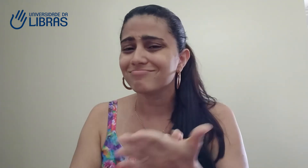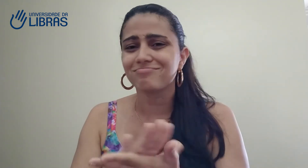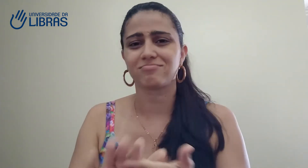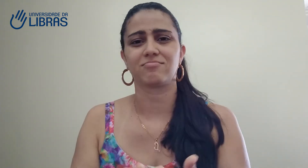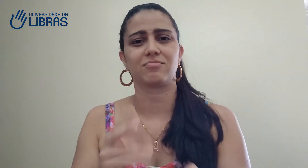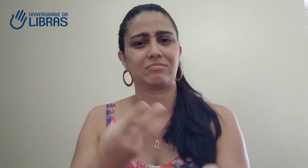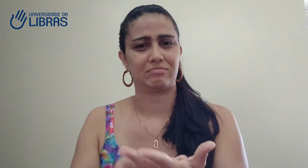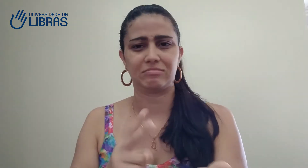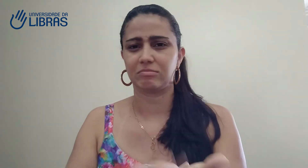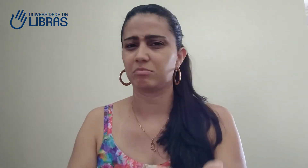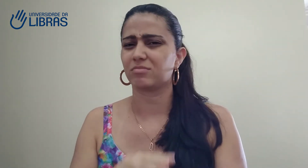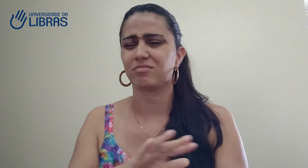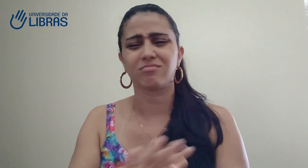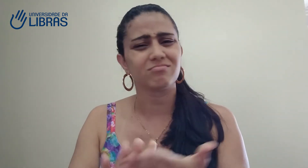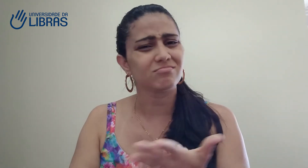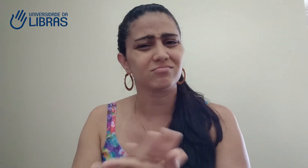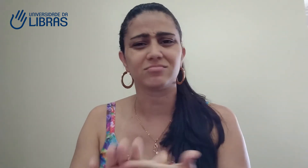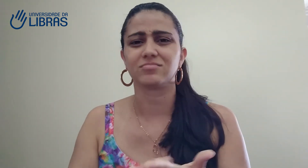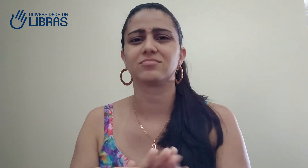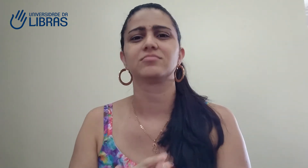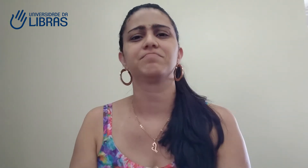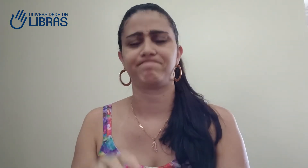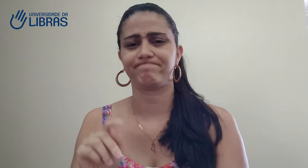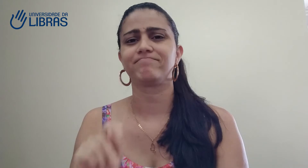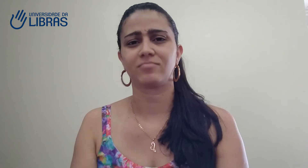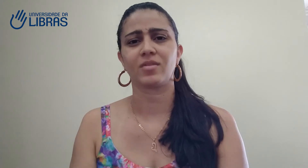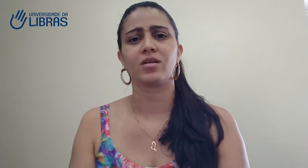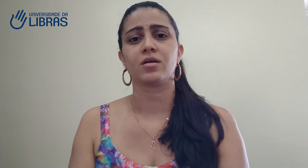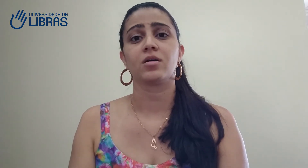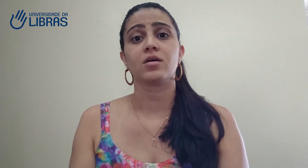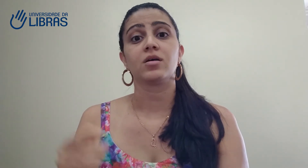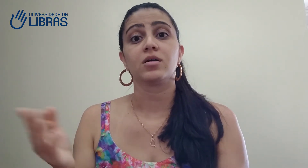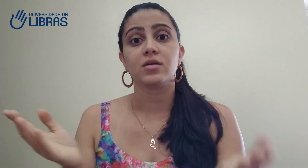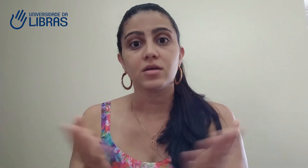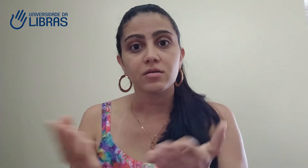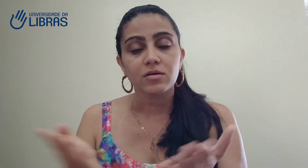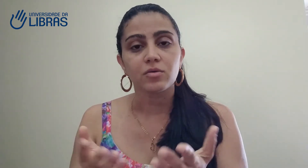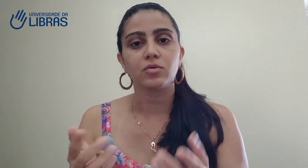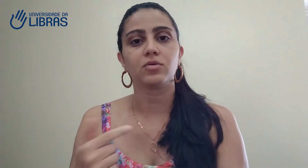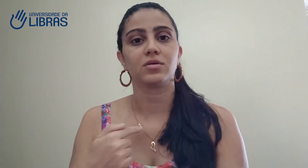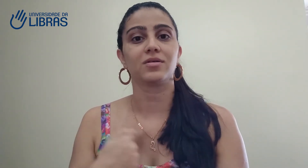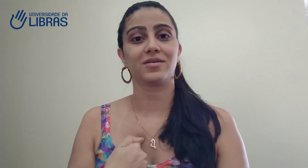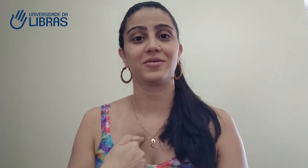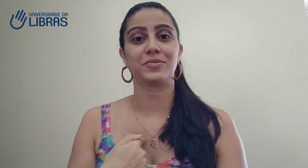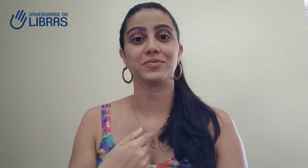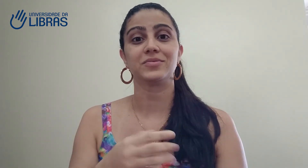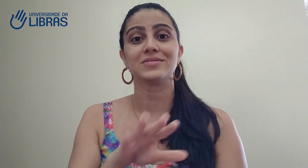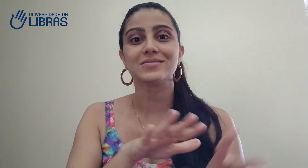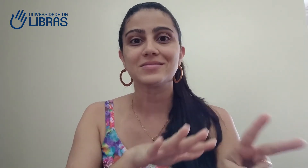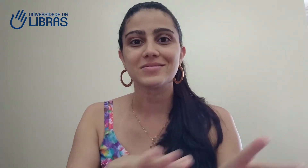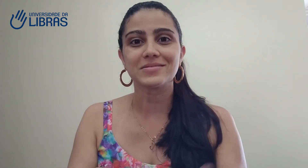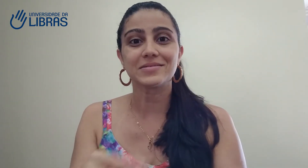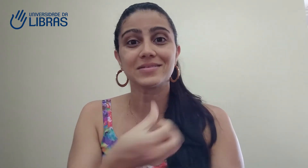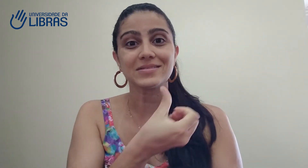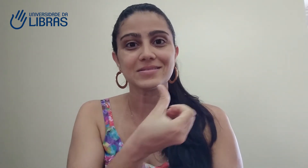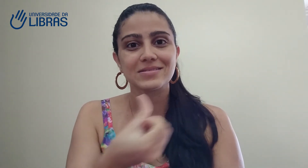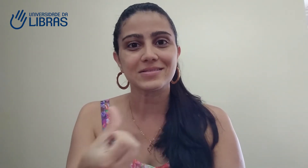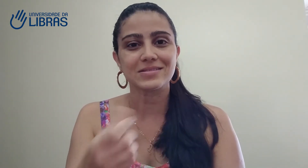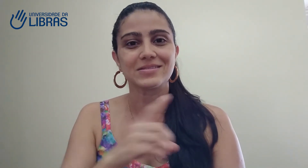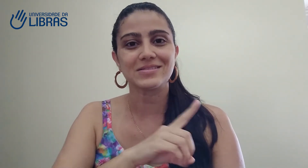nunca tinha feito isso, eu nunca tinha traduzido. Então, assim, hoje, eu consegui fazer isso